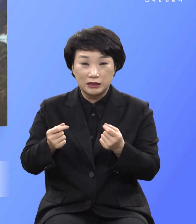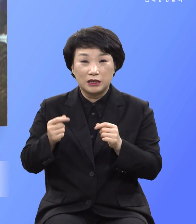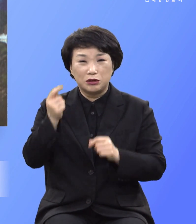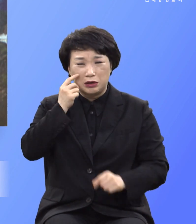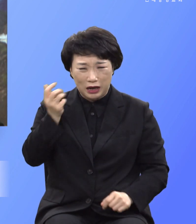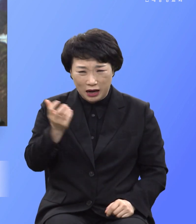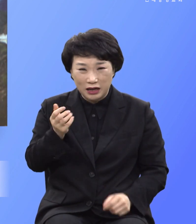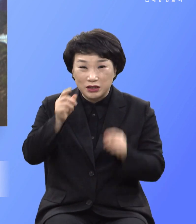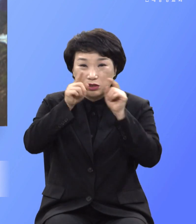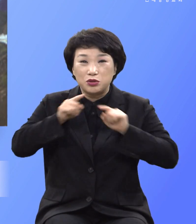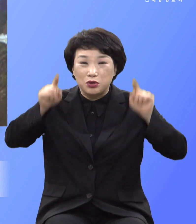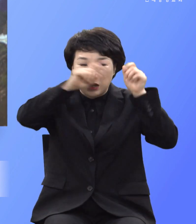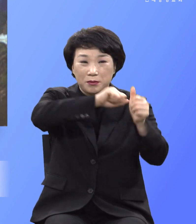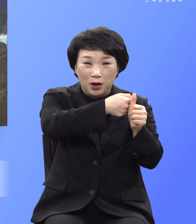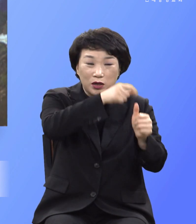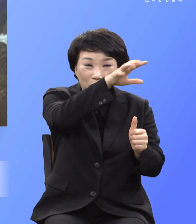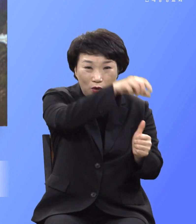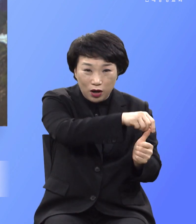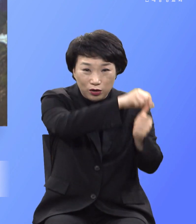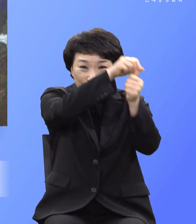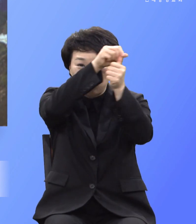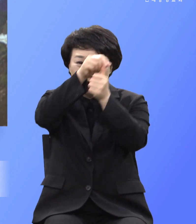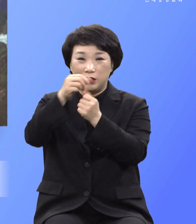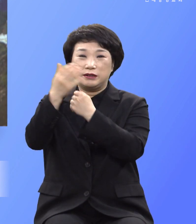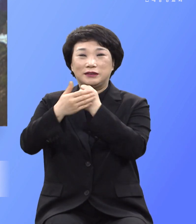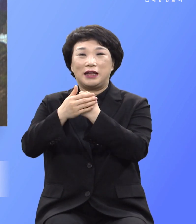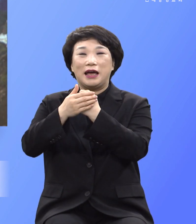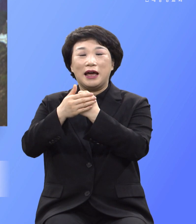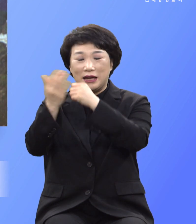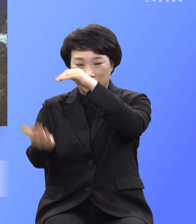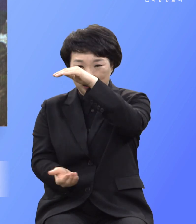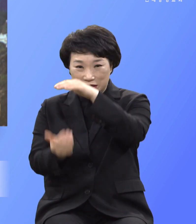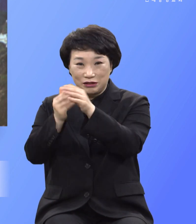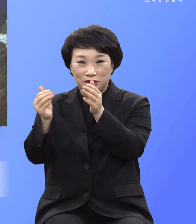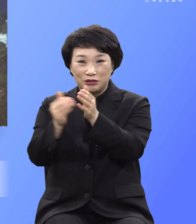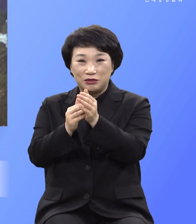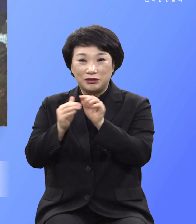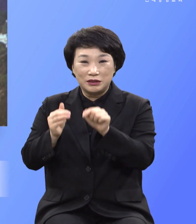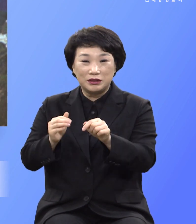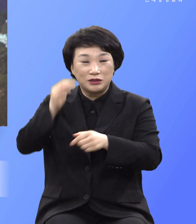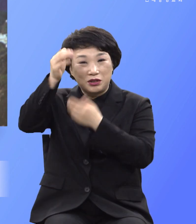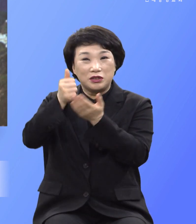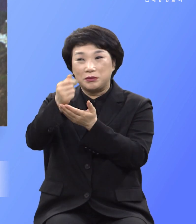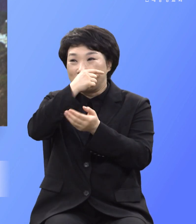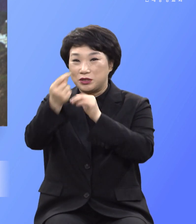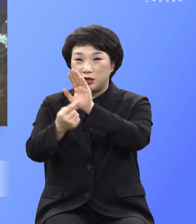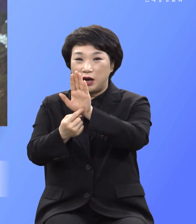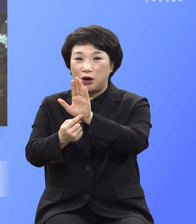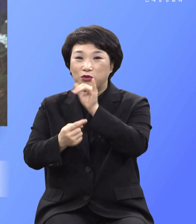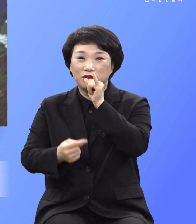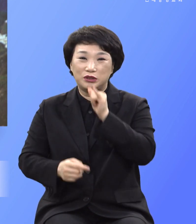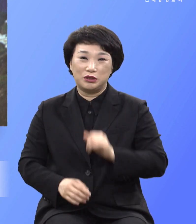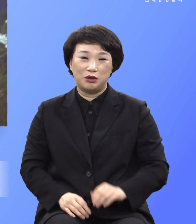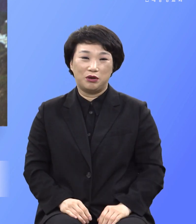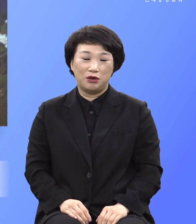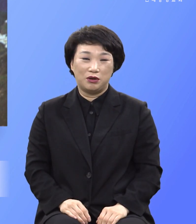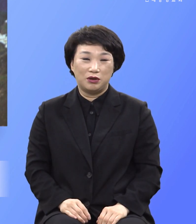지옥에 흥벌해서 구원하신 은혜의 성취를 성령으로 증거하시면서 성령으로